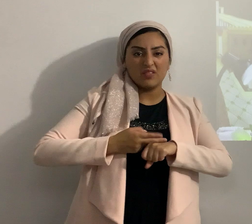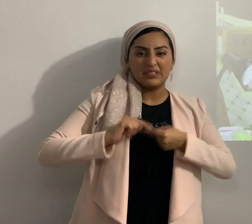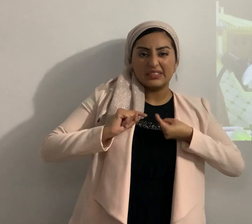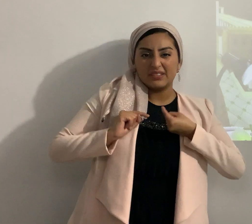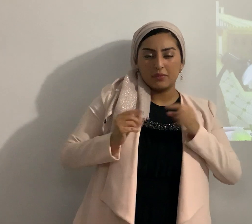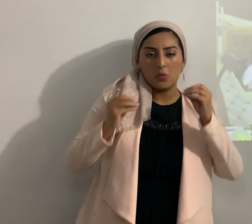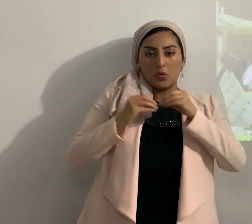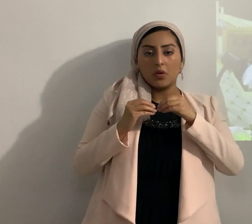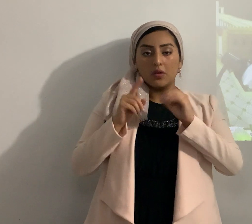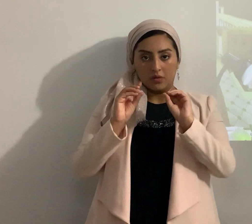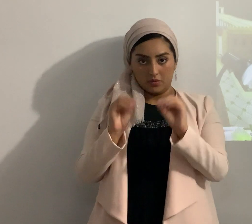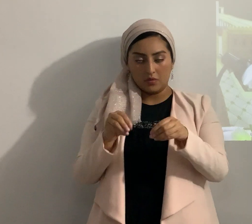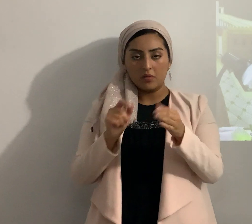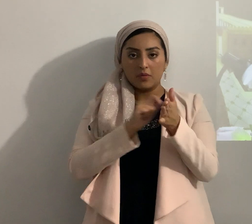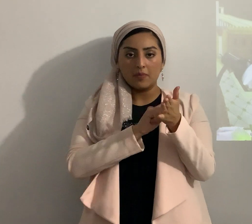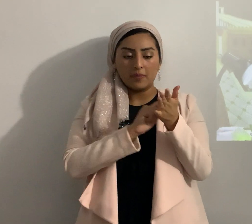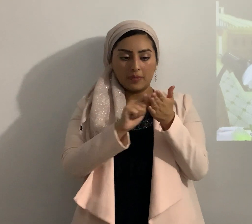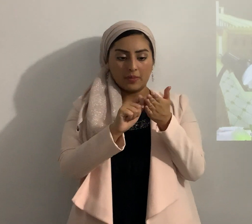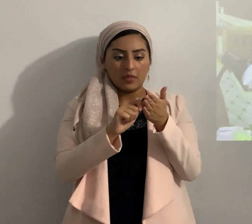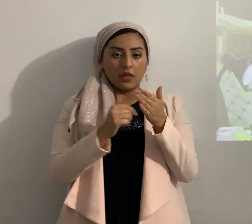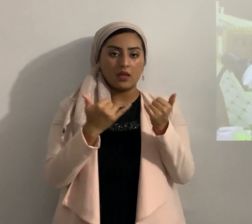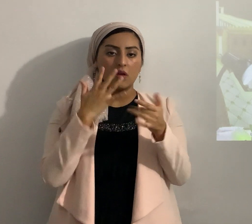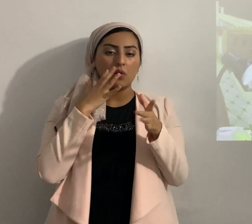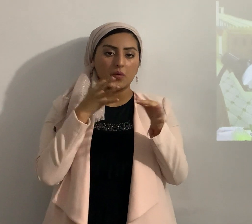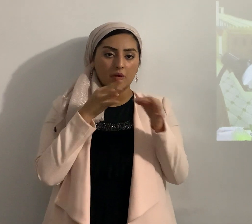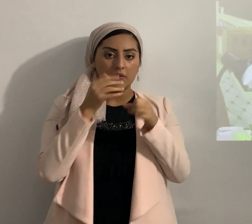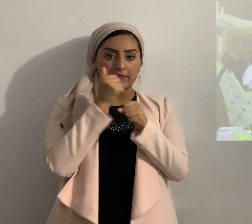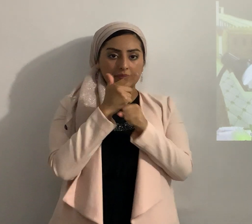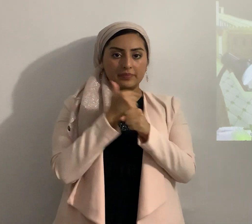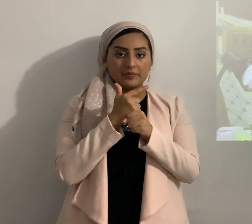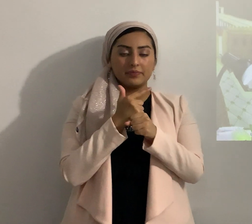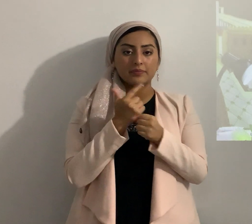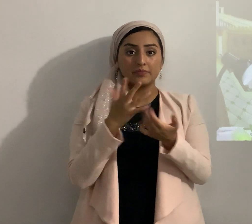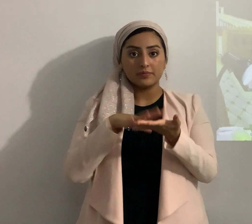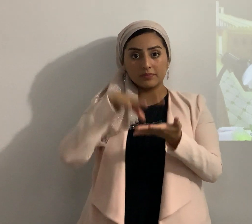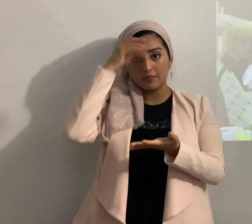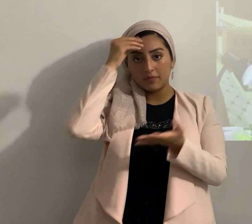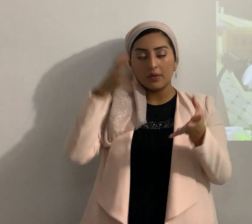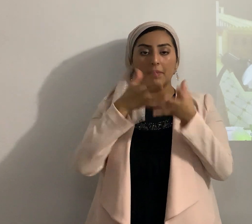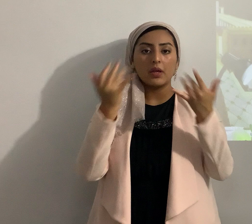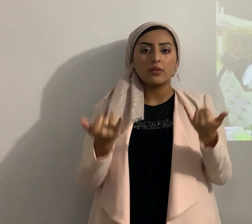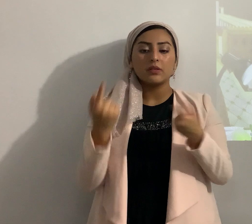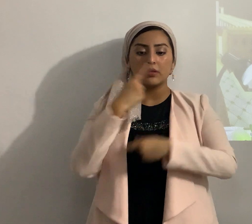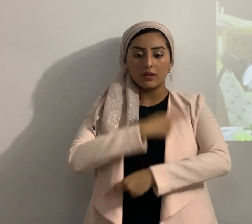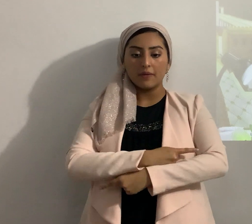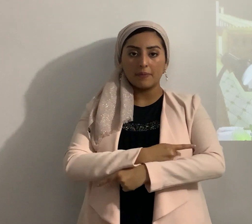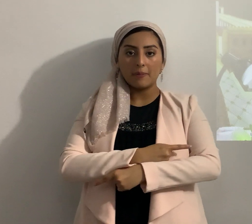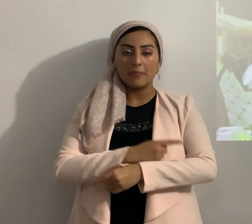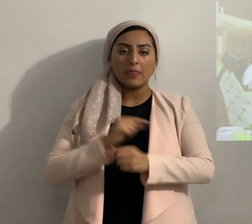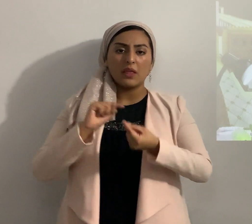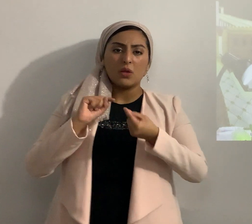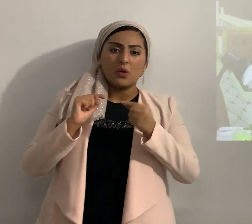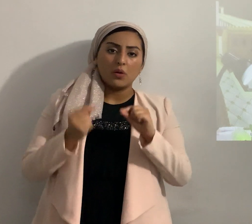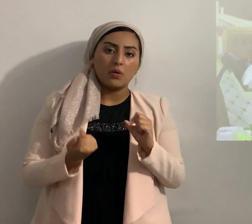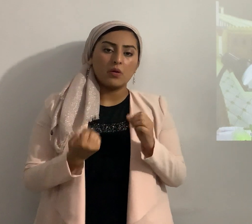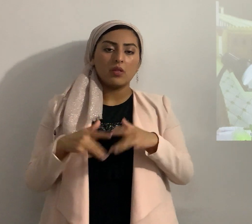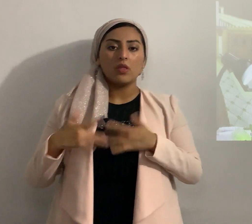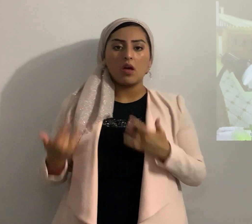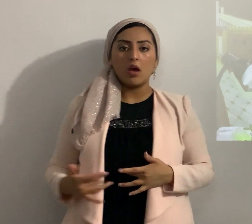ahí endurecía ahorita voy a explicar amados vamos a aprender mucho hoy endurecía el corazón de ellos